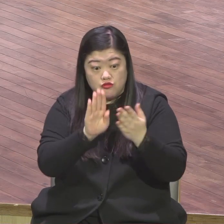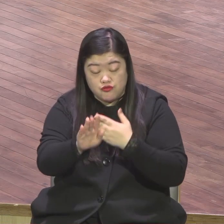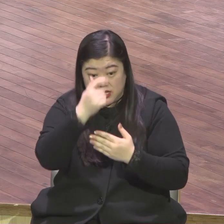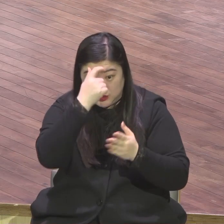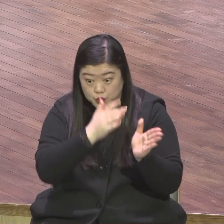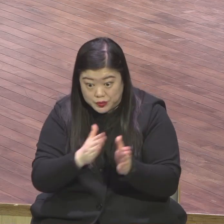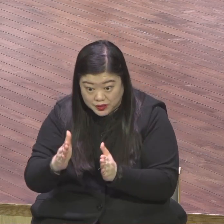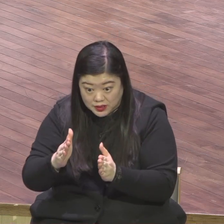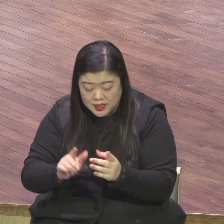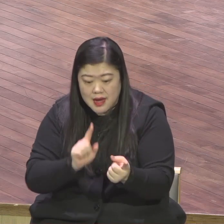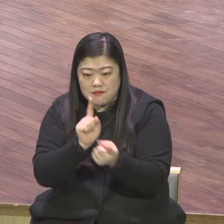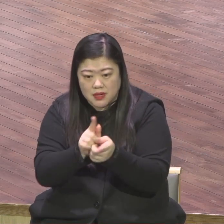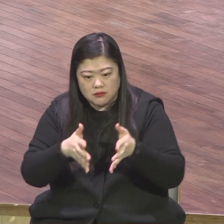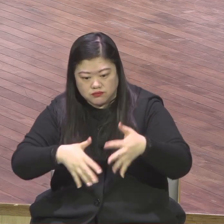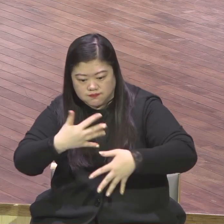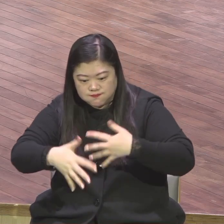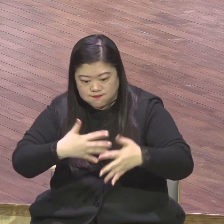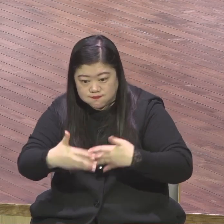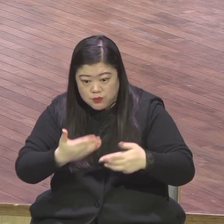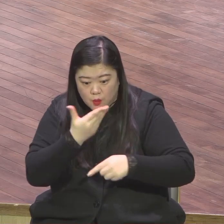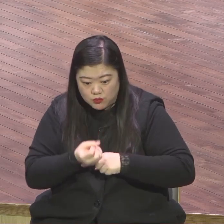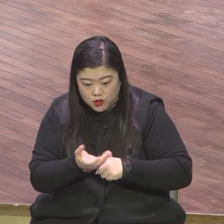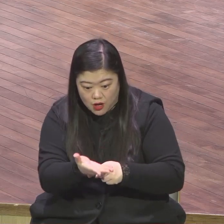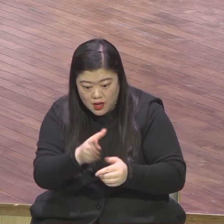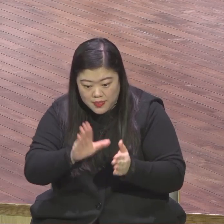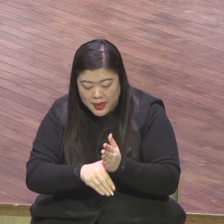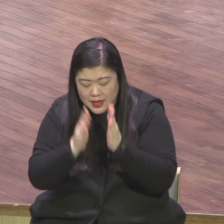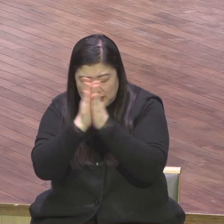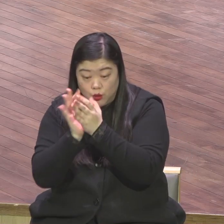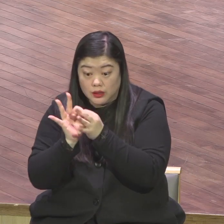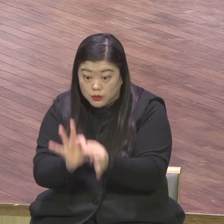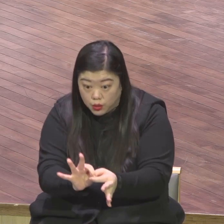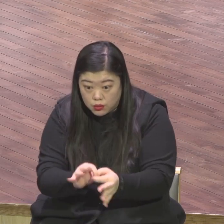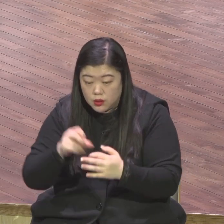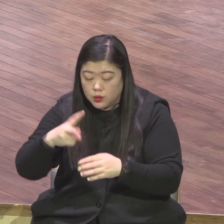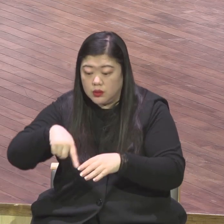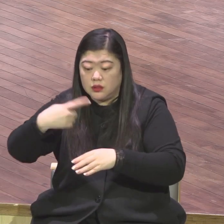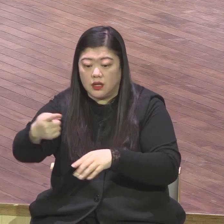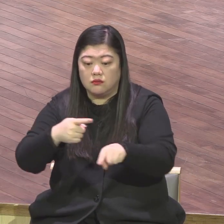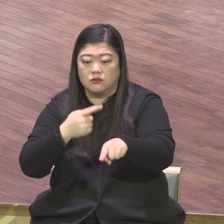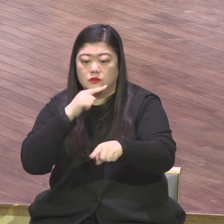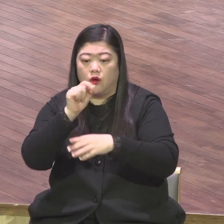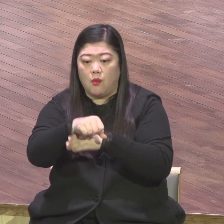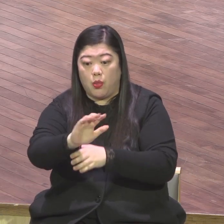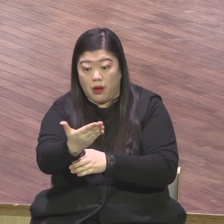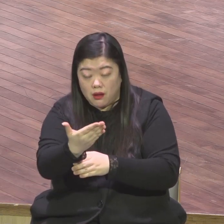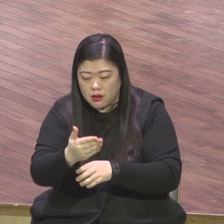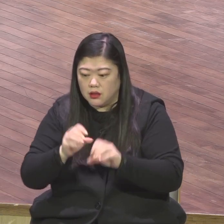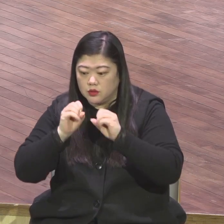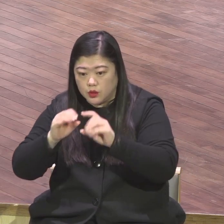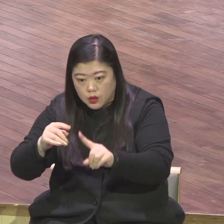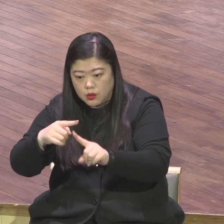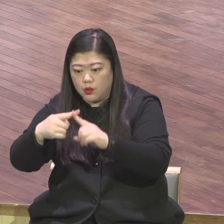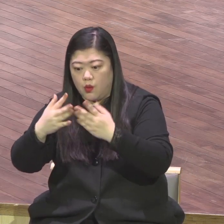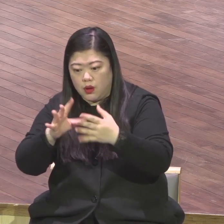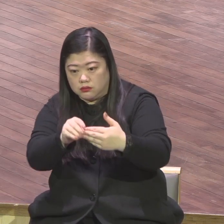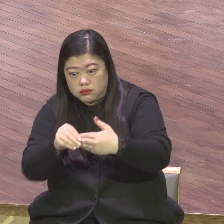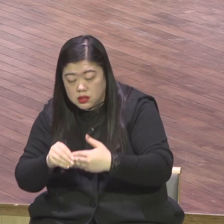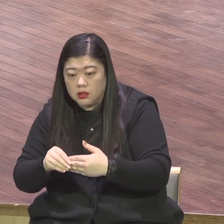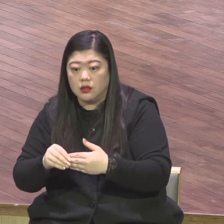아무것도 안 됩니다 두렵고 무섭고 돌이 지루하고 아무 열매도 없어 재미도 없어 그런데 기도로 말씀으로 무장을